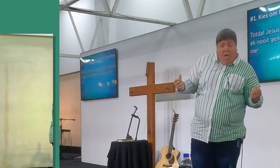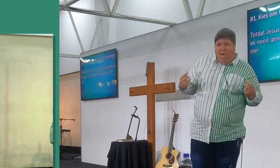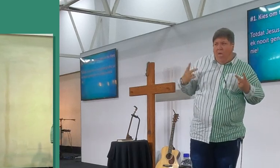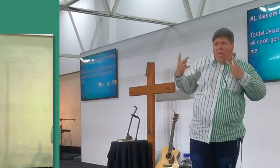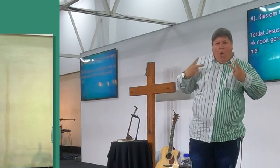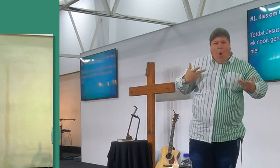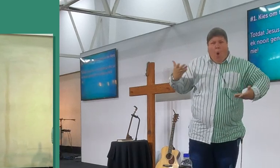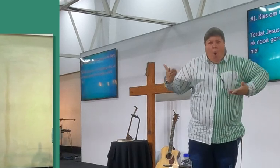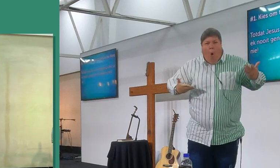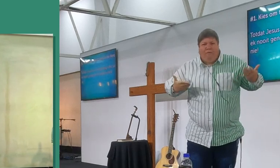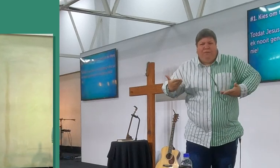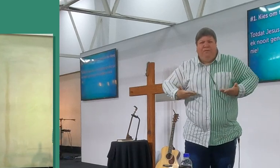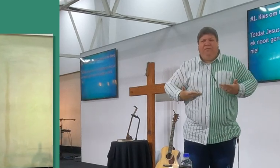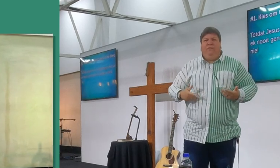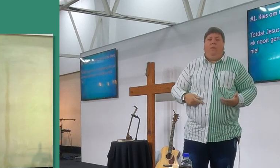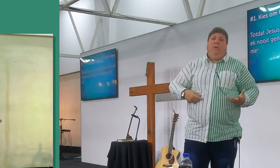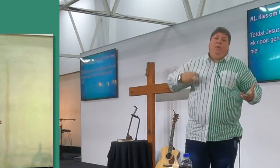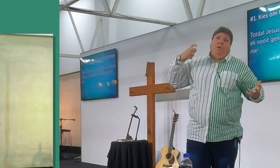mekaar in die hoofd takel,